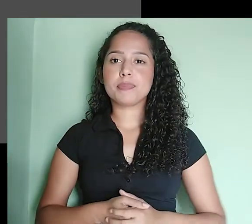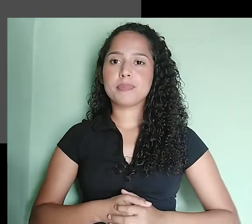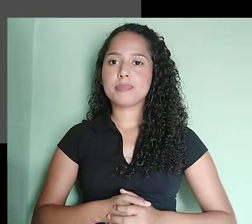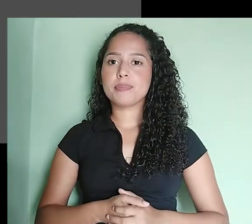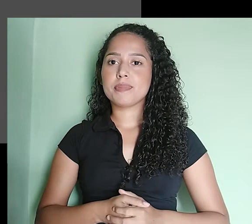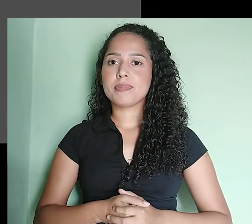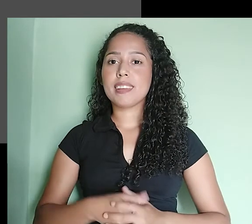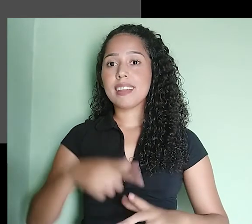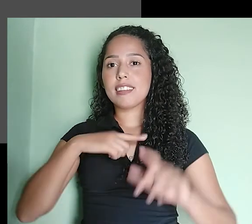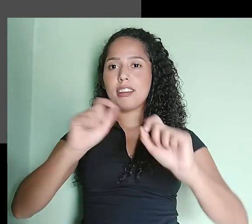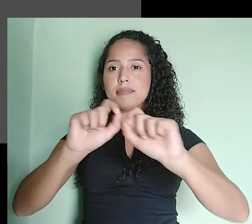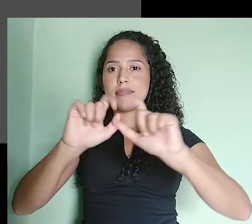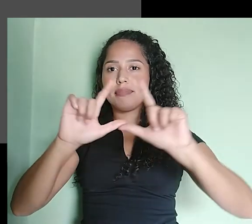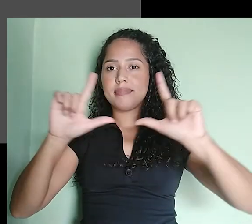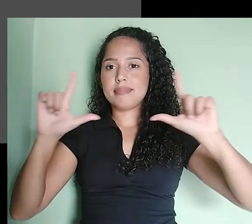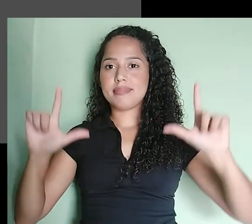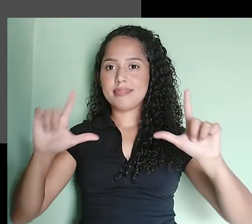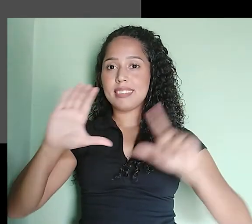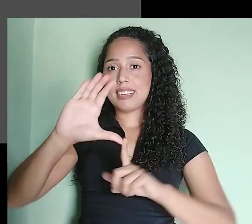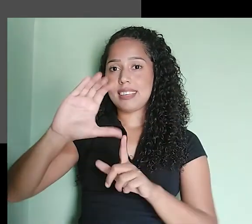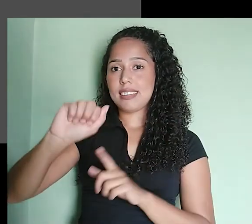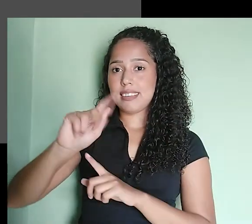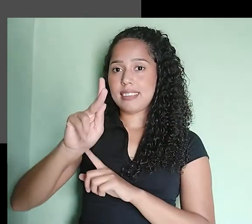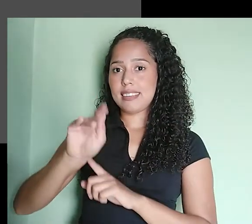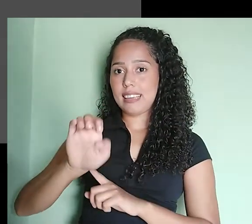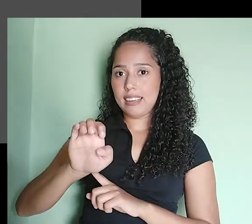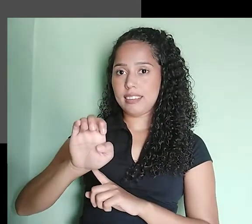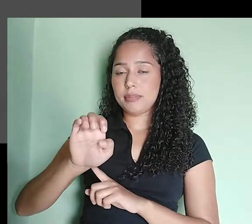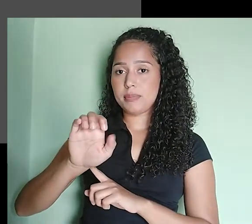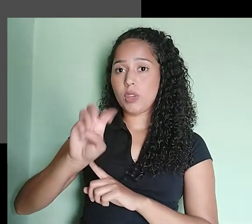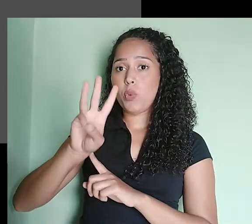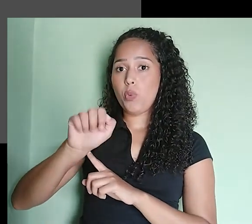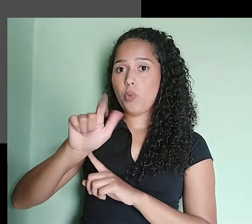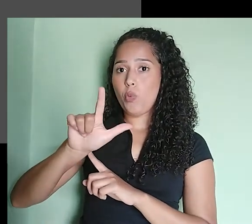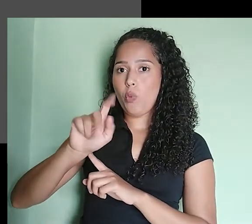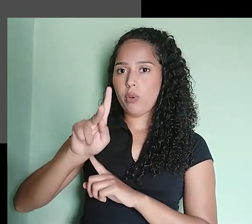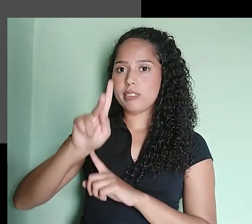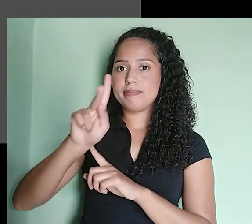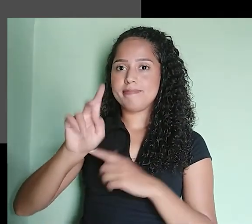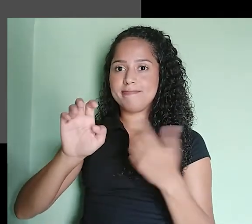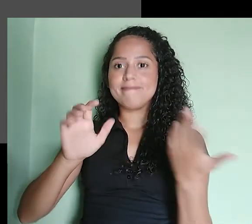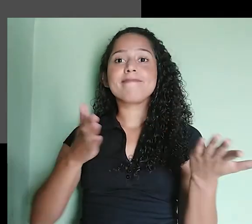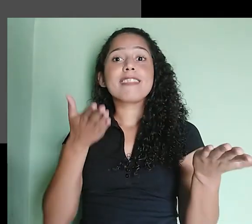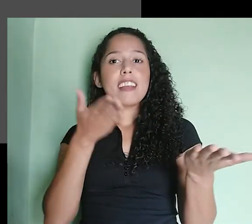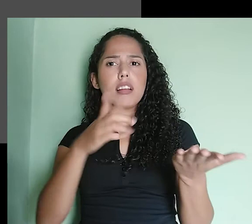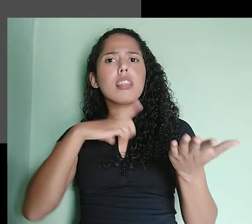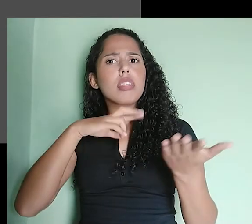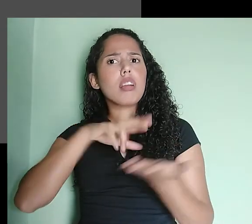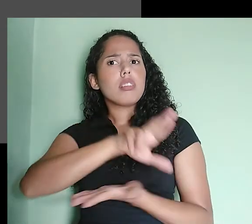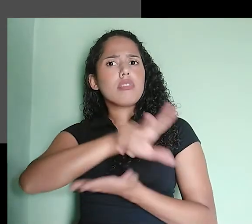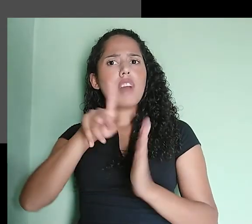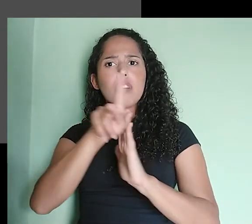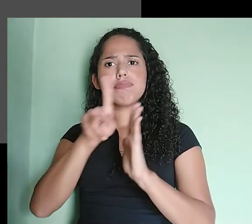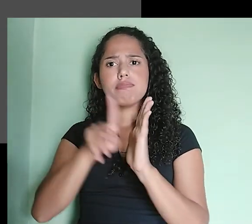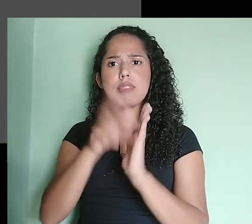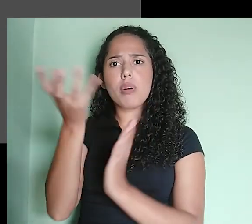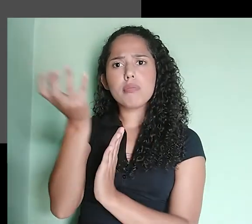E eu tenho aberto aqui o programa Cakewalk. Existem no mercado vários programas de gravação e edição.